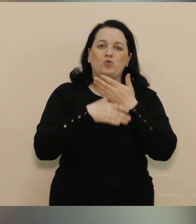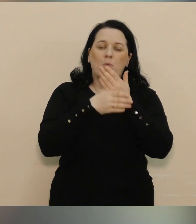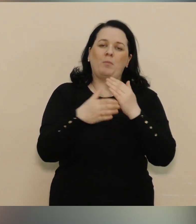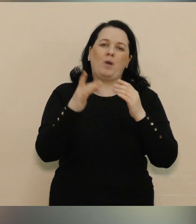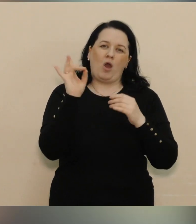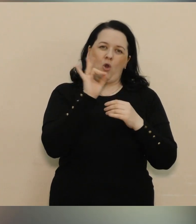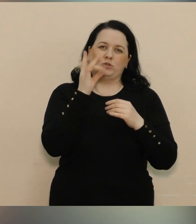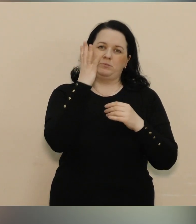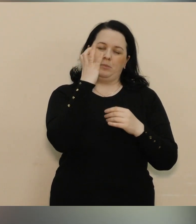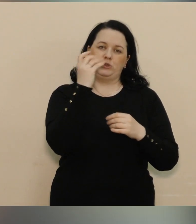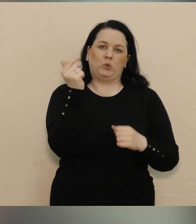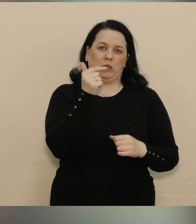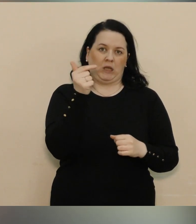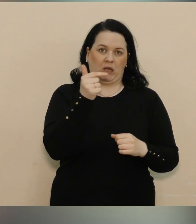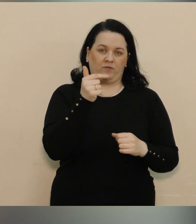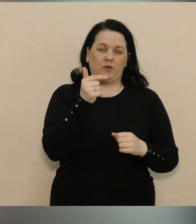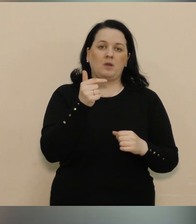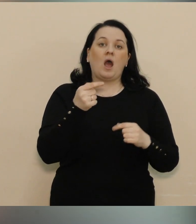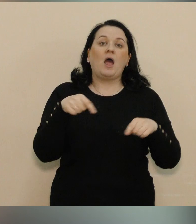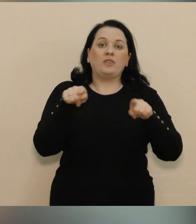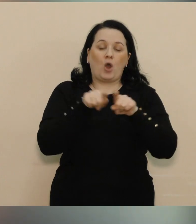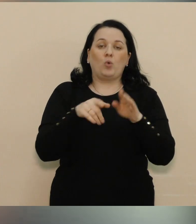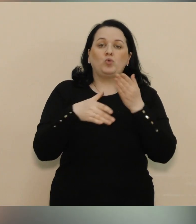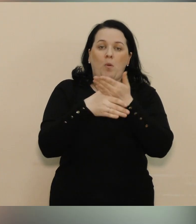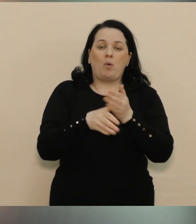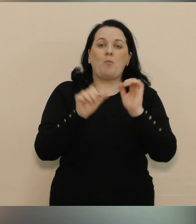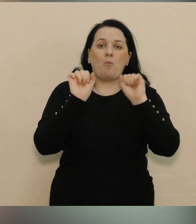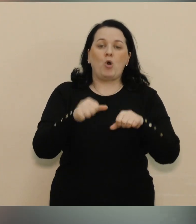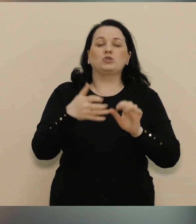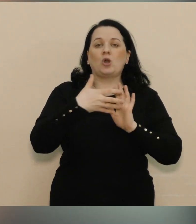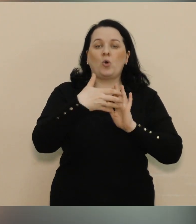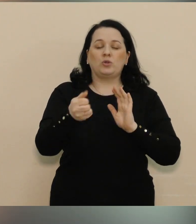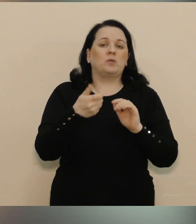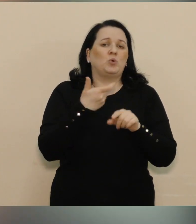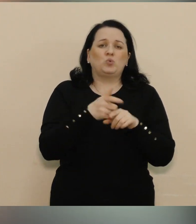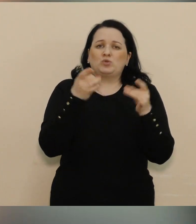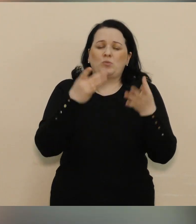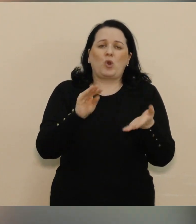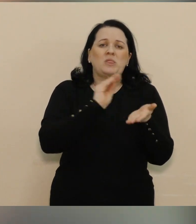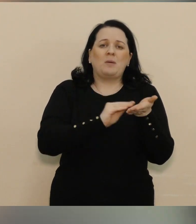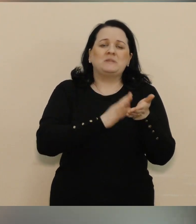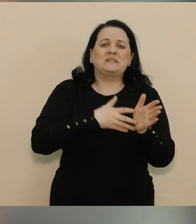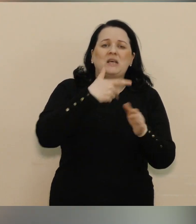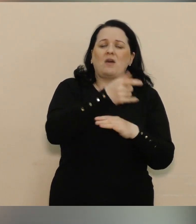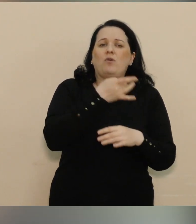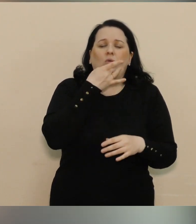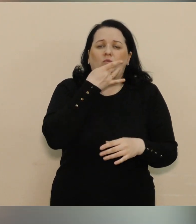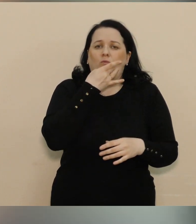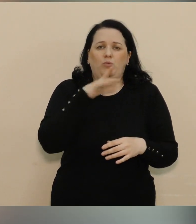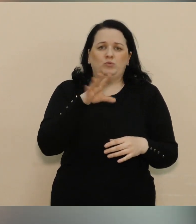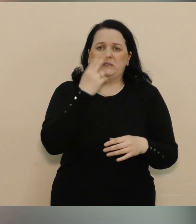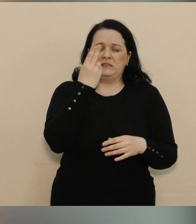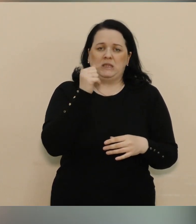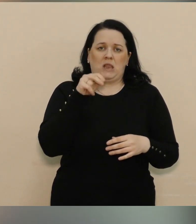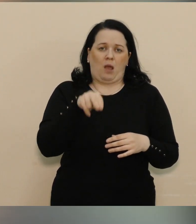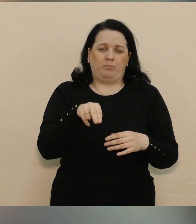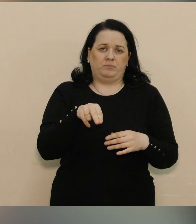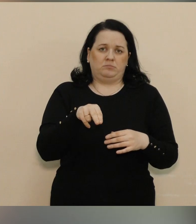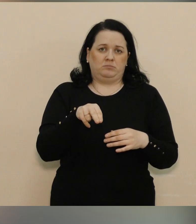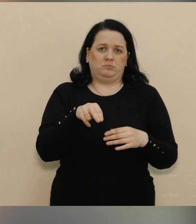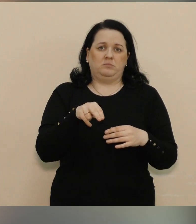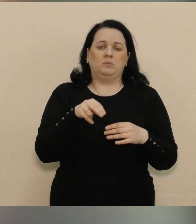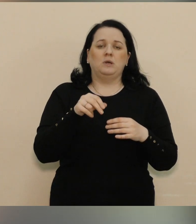500 гривень. Таку допомогу можна отримати дуже просто. Це написавши заяву у будь-якому центрі надання